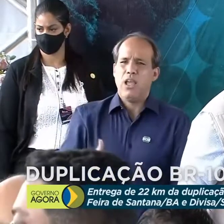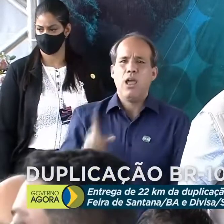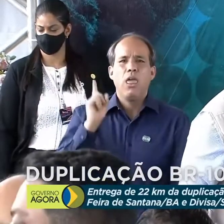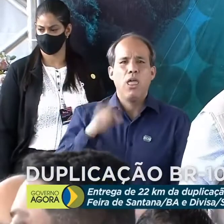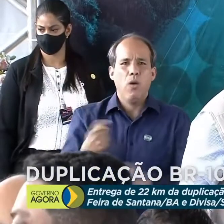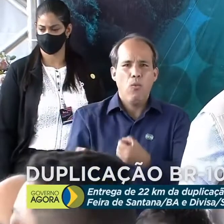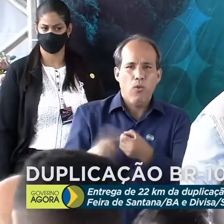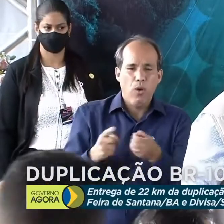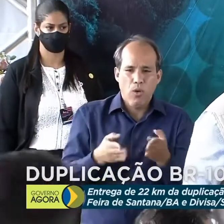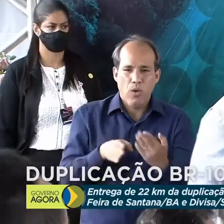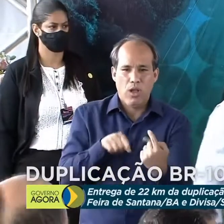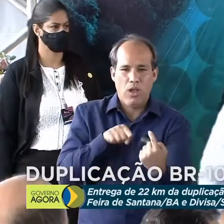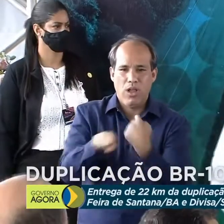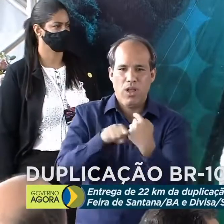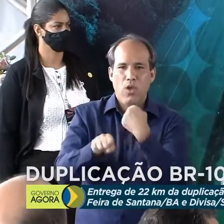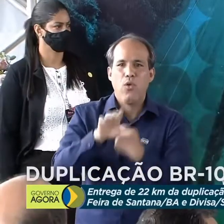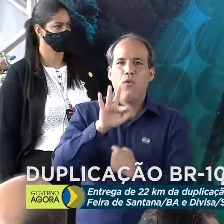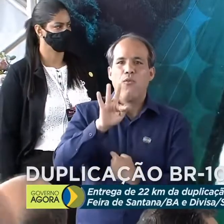contorno de Feira.